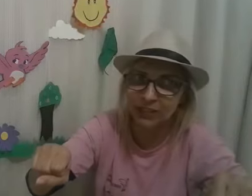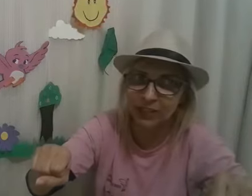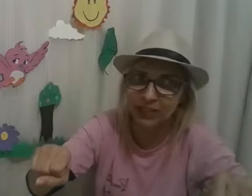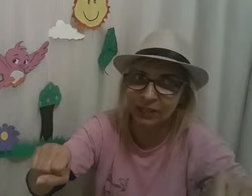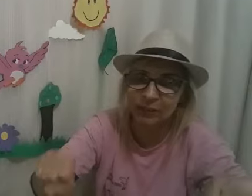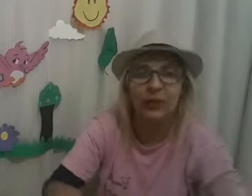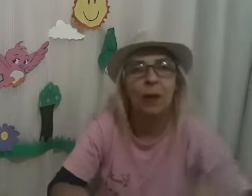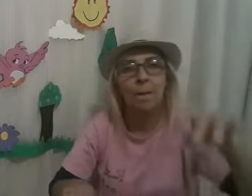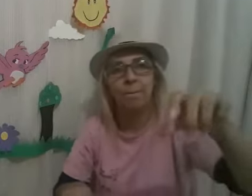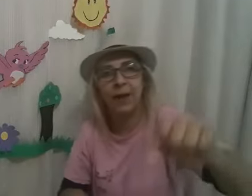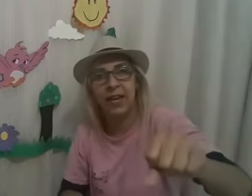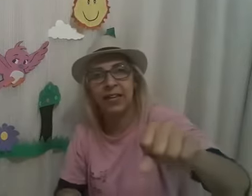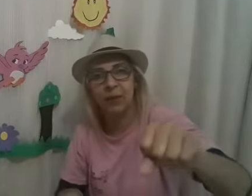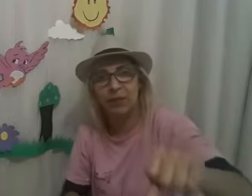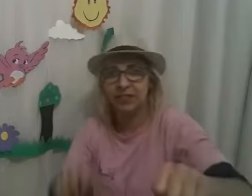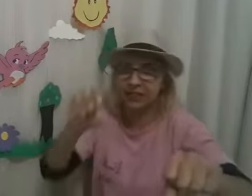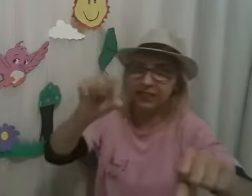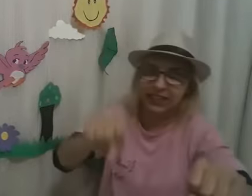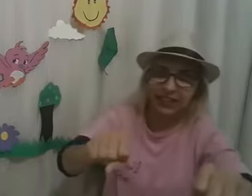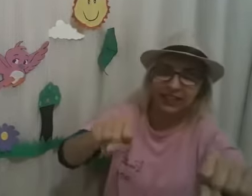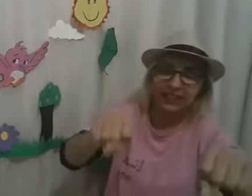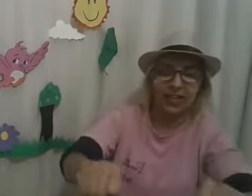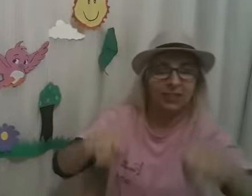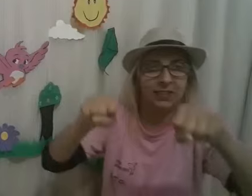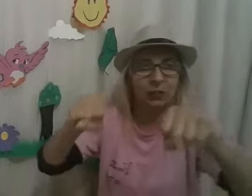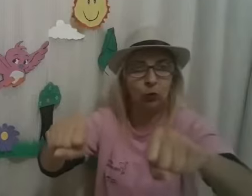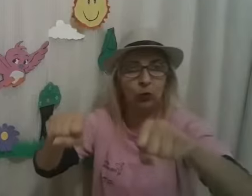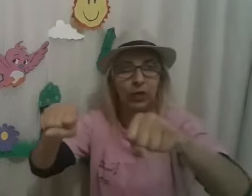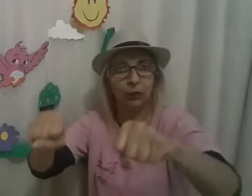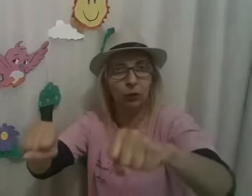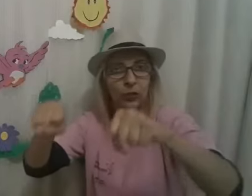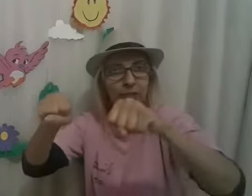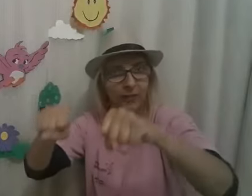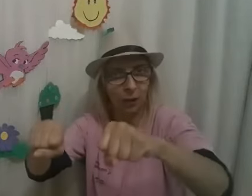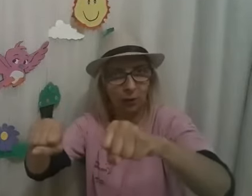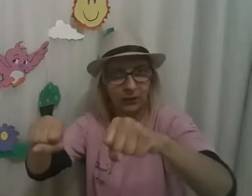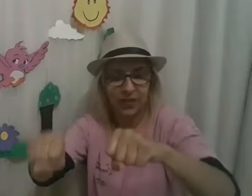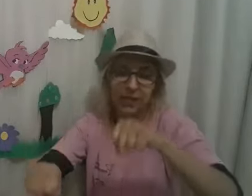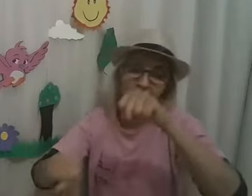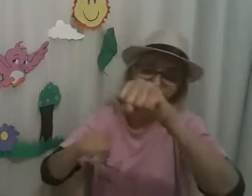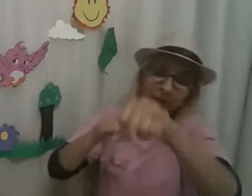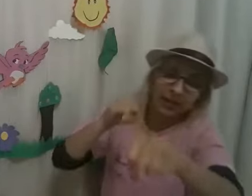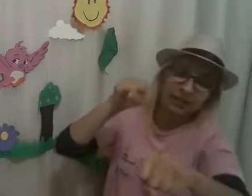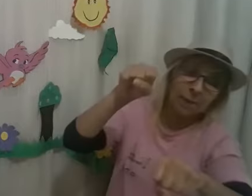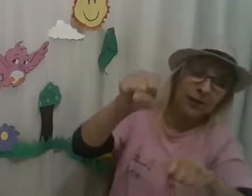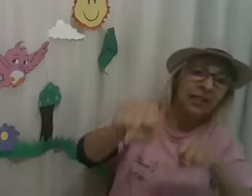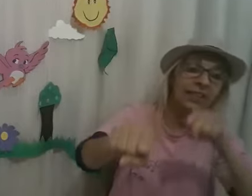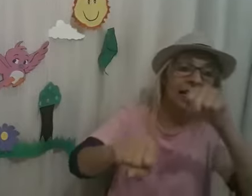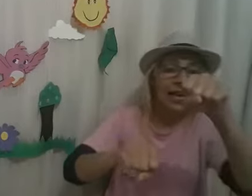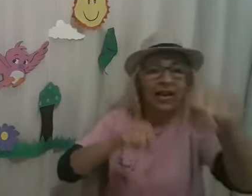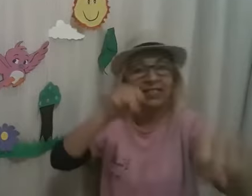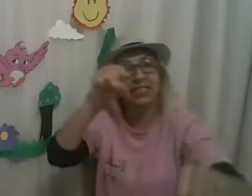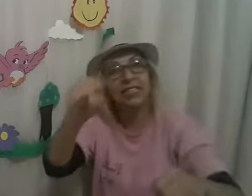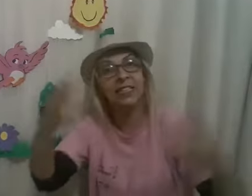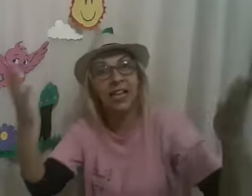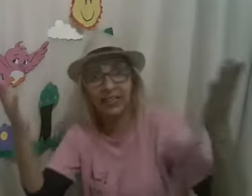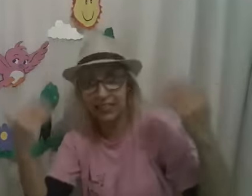estrada? Pegue a bicicleta, segura no guidão, comece a pedalar e sinta que